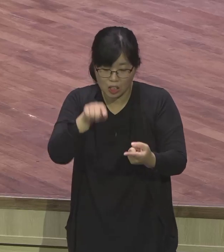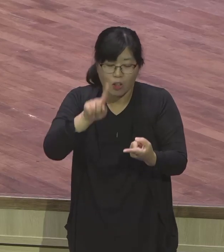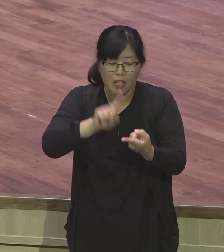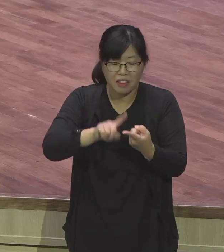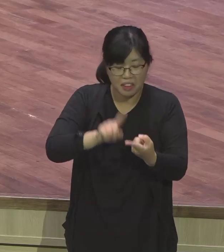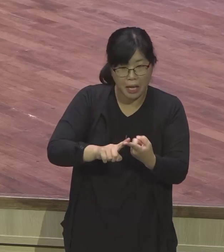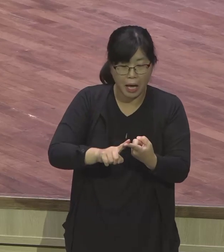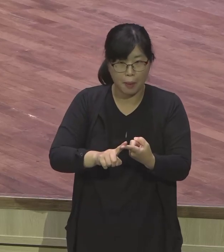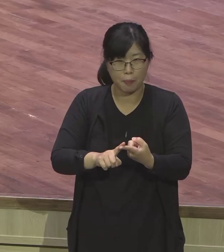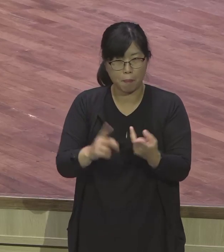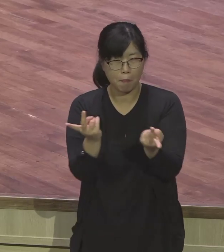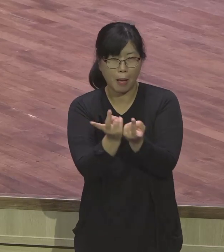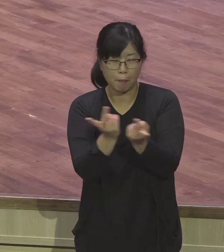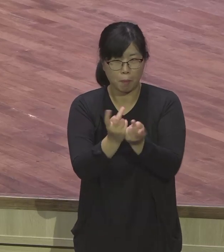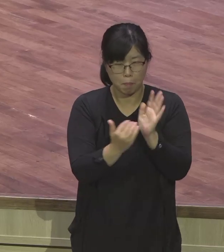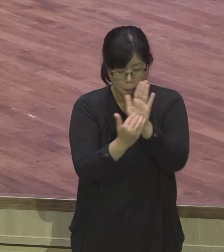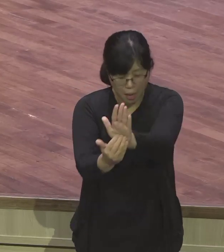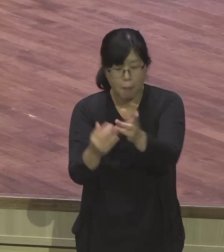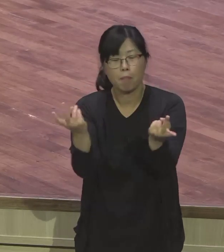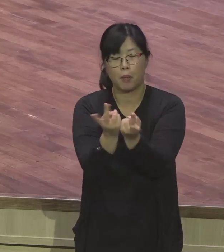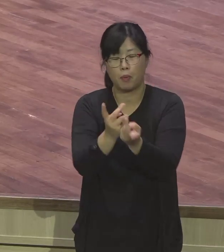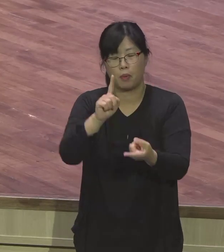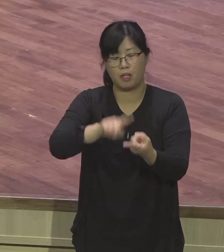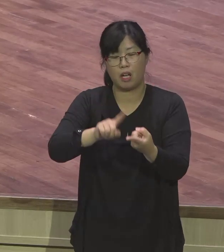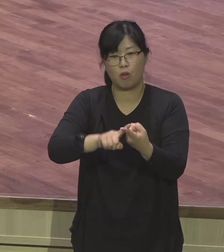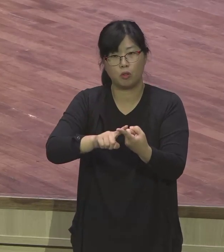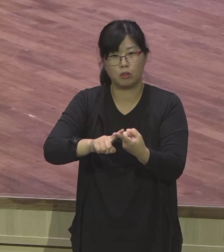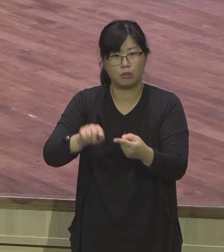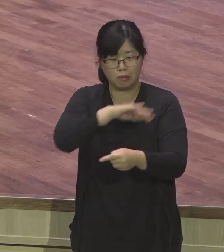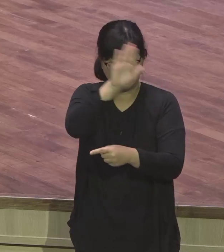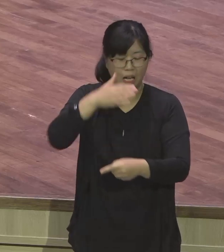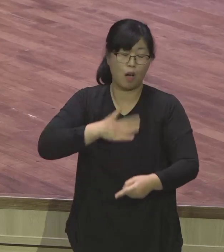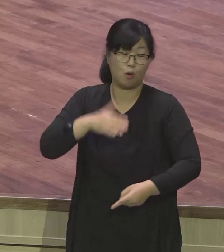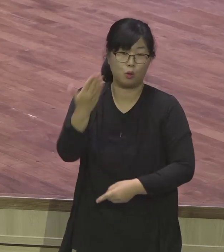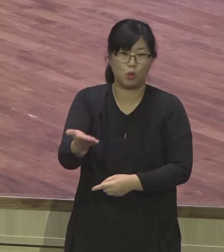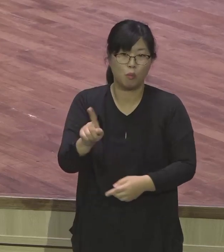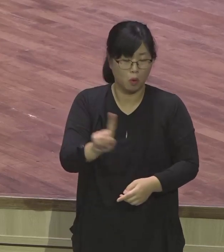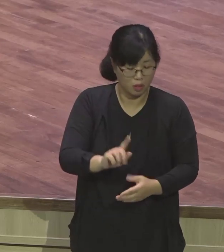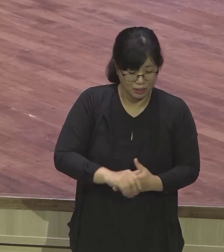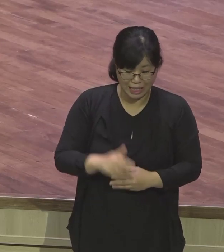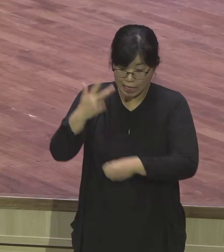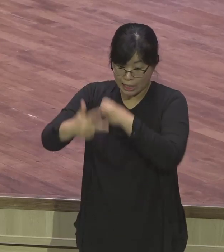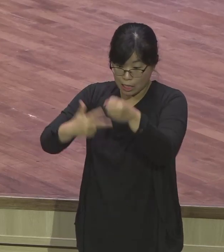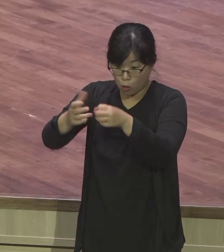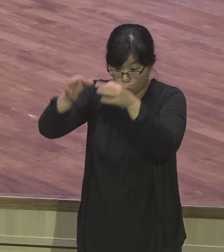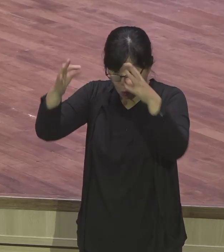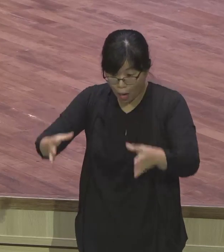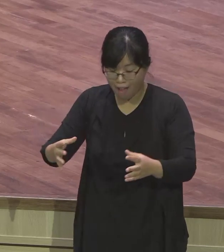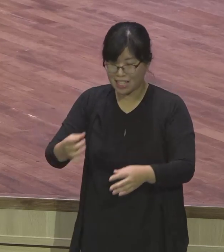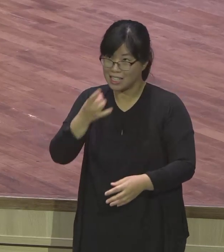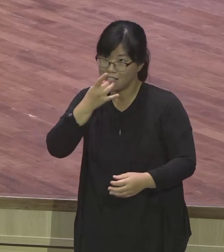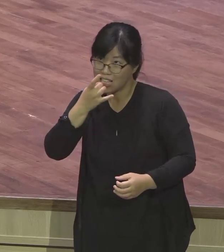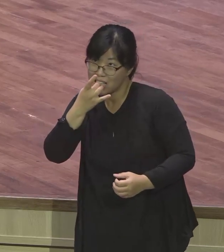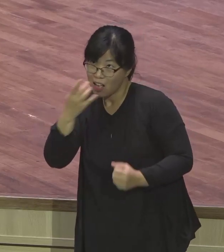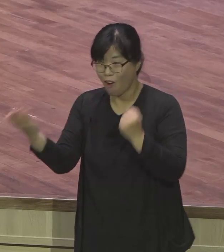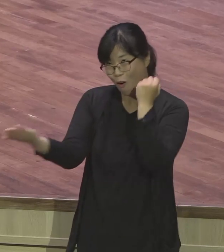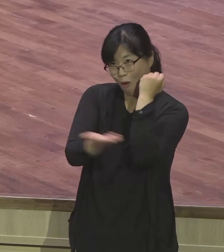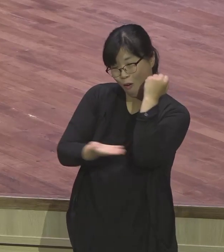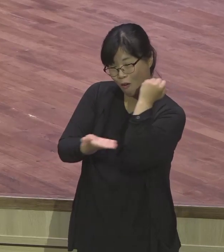해서 그때 올 풍년 풍년 올 때 다 저장해야 된다. 전 저장해가지고 전 세계 흉년 올 때 그때 그것을